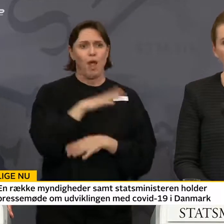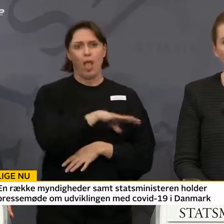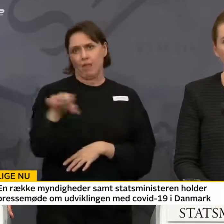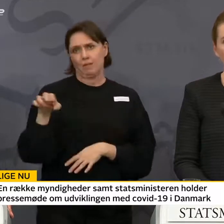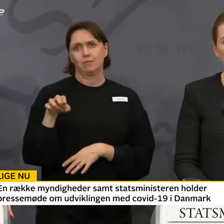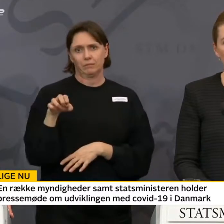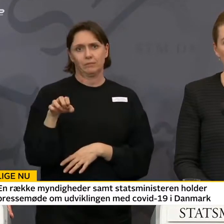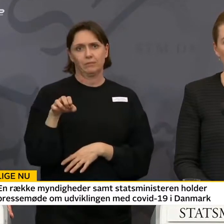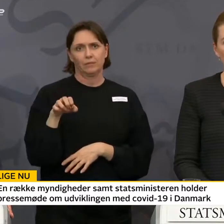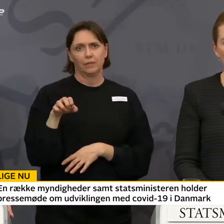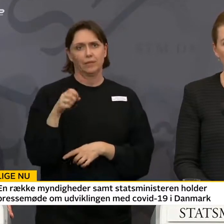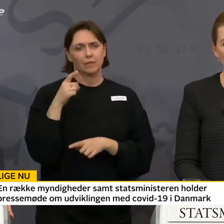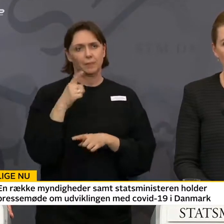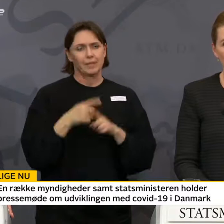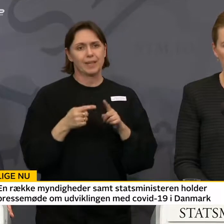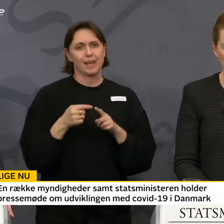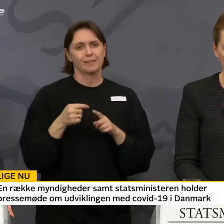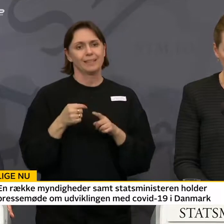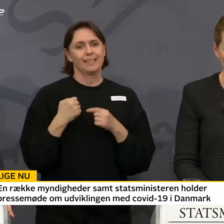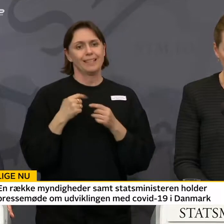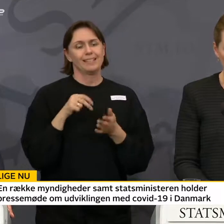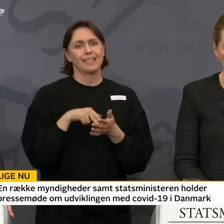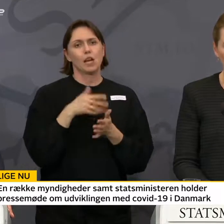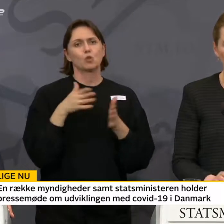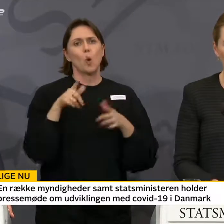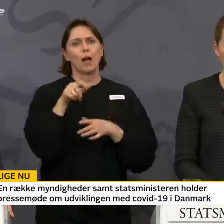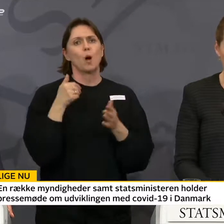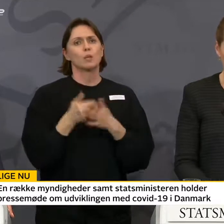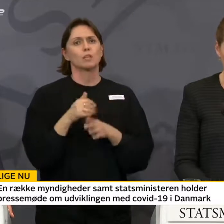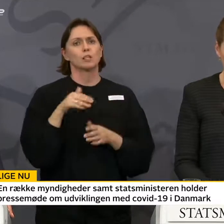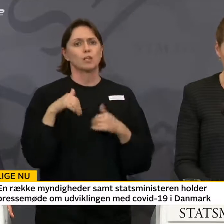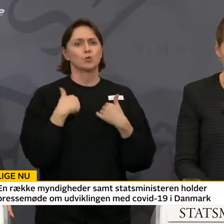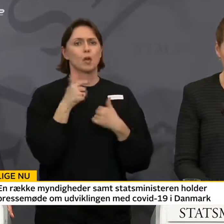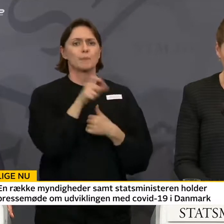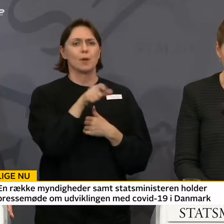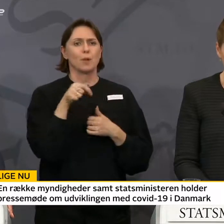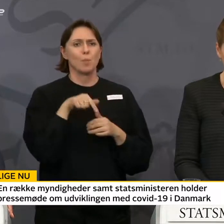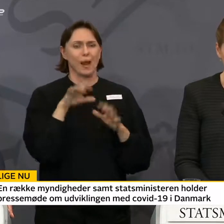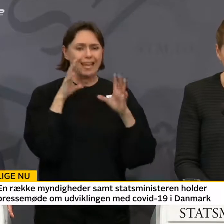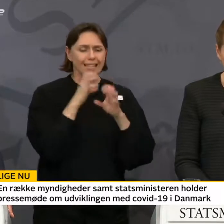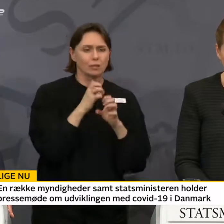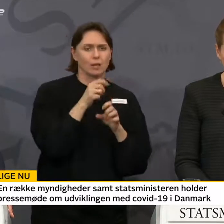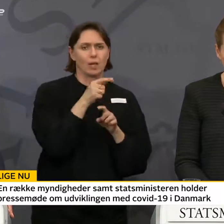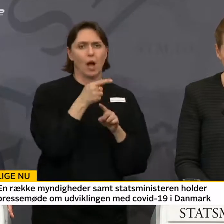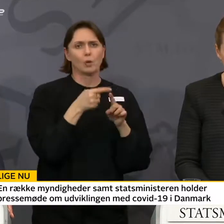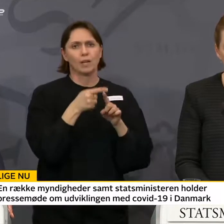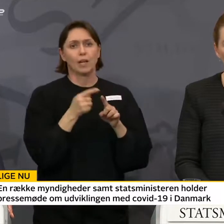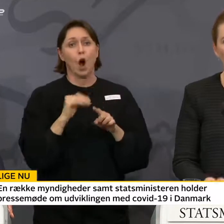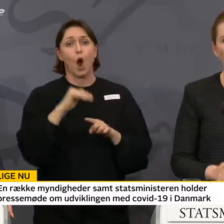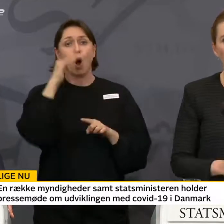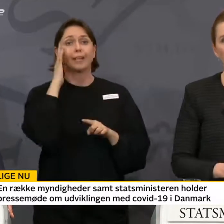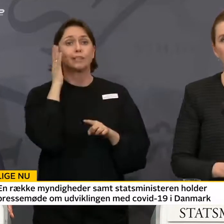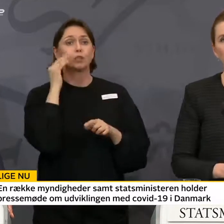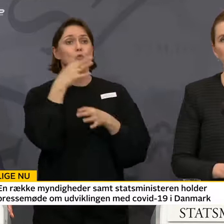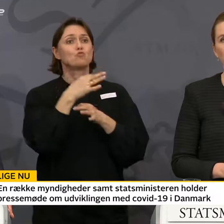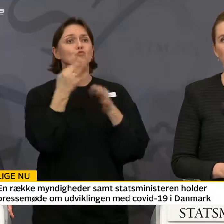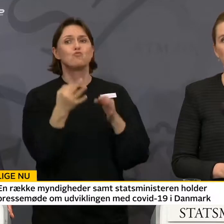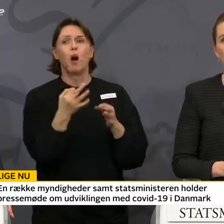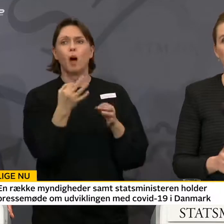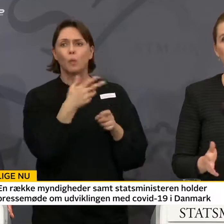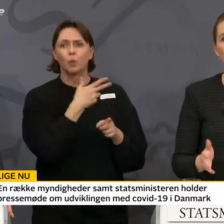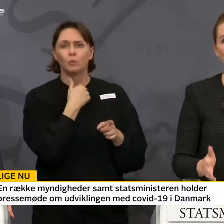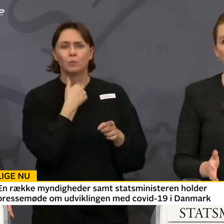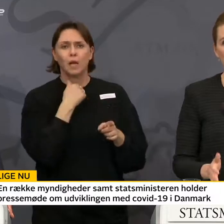det kommer selvfølgelig til især at stille store krav til sundhedspersonale ud på intensivafdelinger, højrisikostuer og dem, der